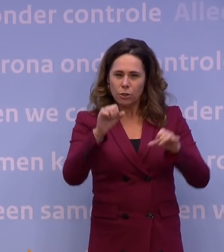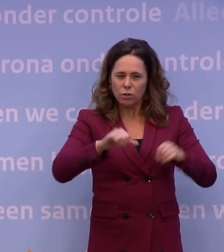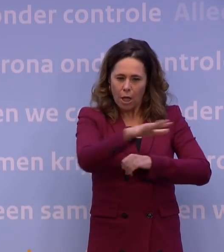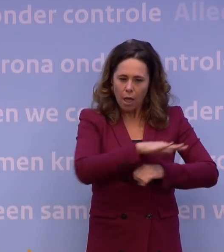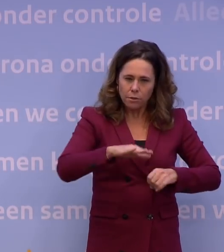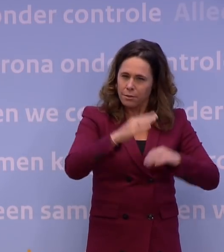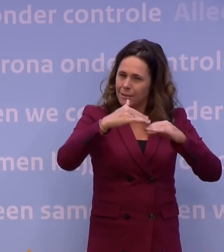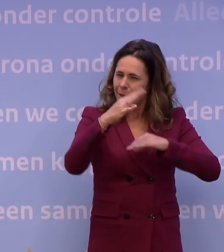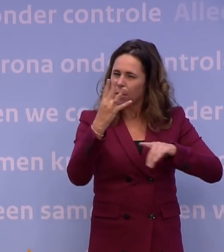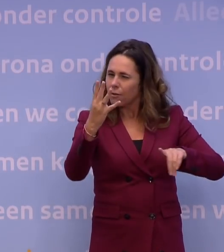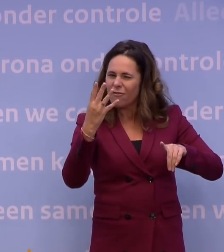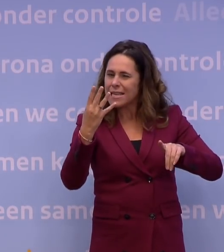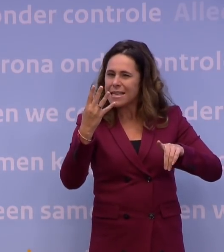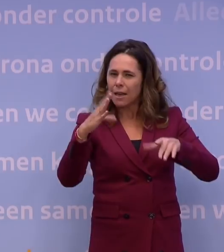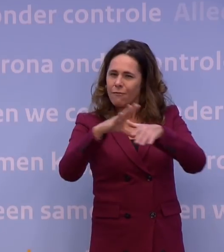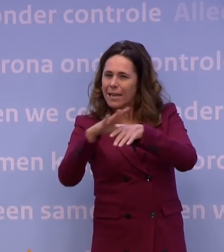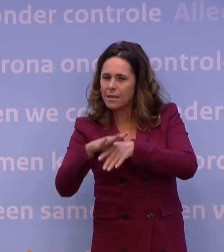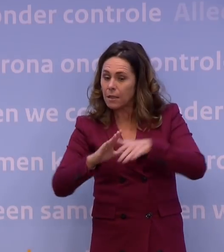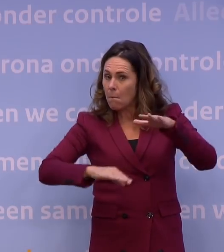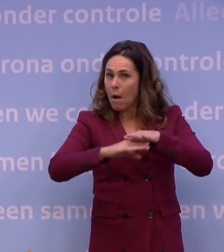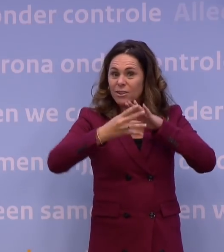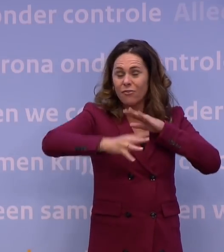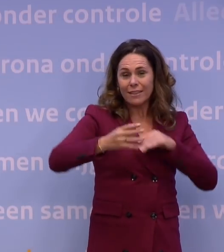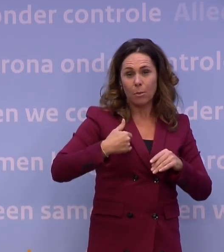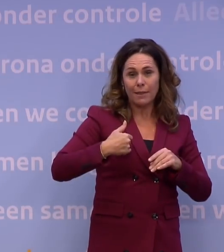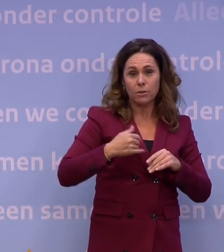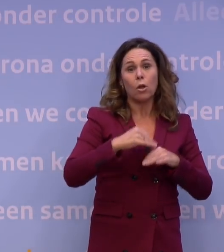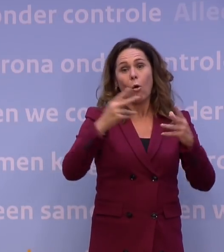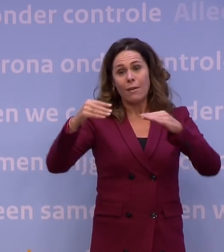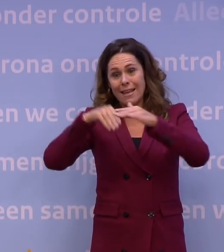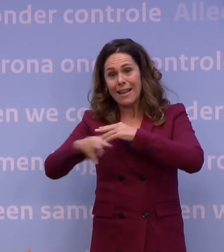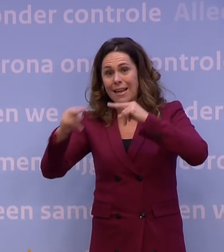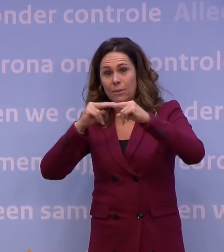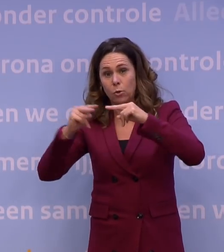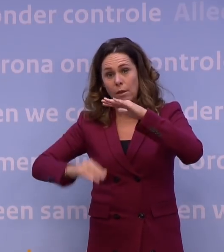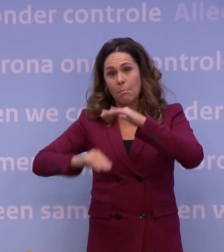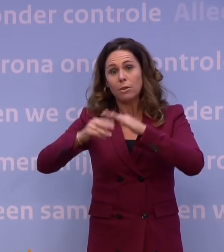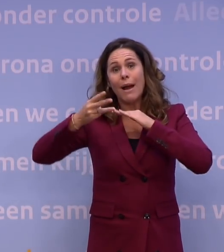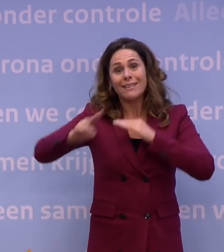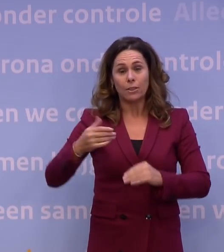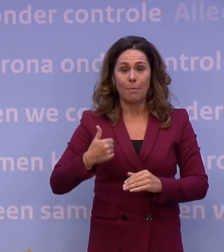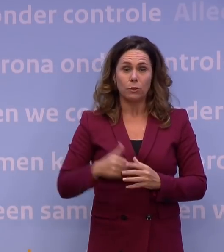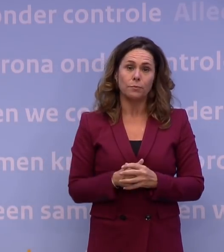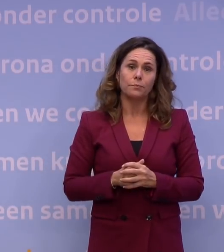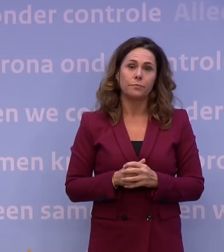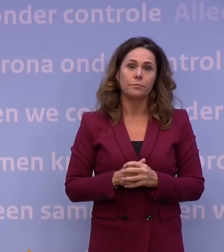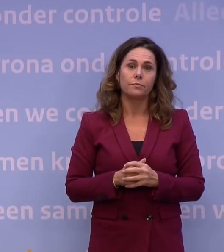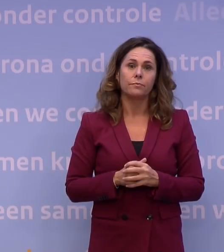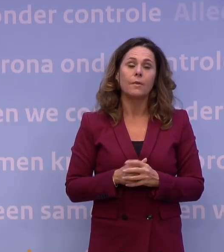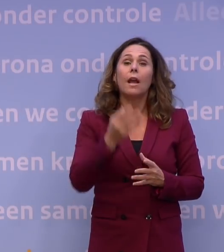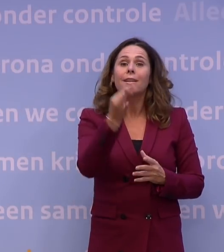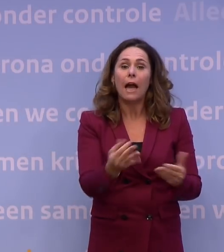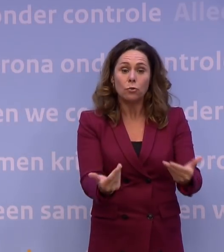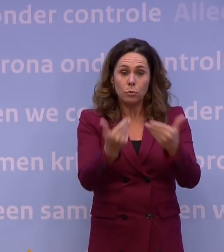waar maximaal veertig mensen zitten. Of in een restaurant waar maximaal dertig mensen zitten. En voor bezoek thuis wordt het dringende